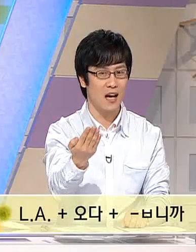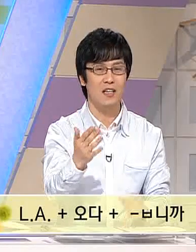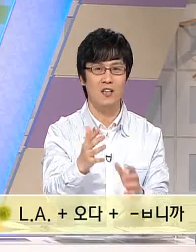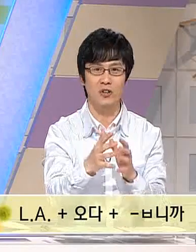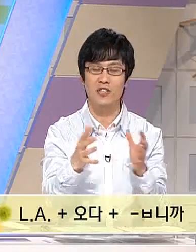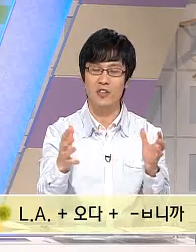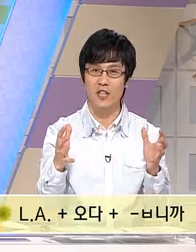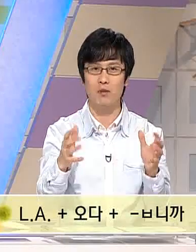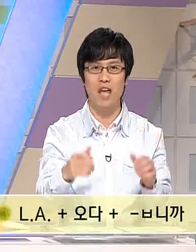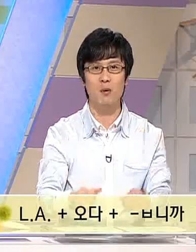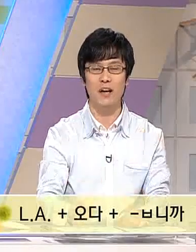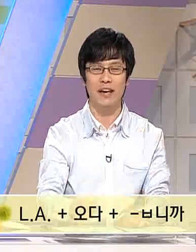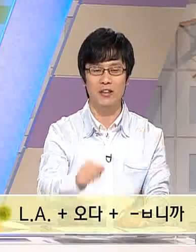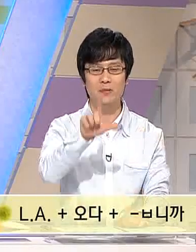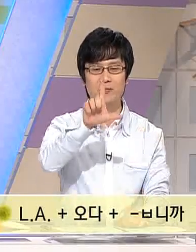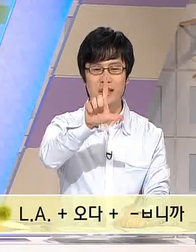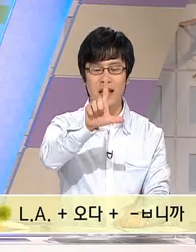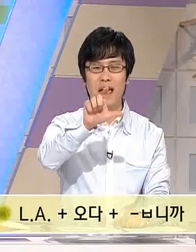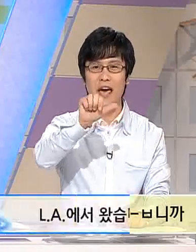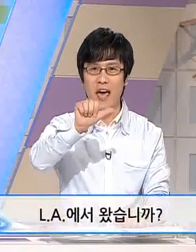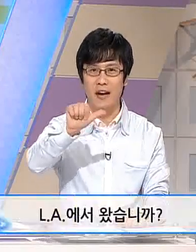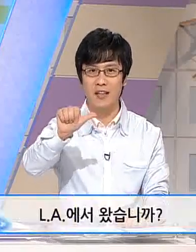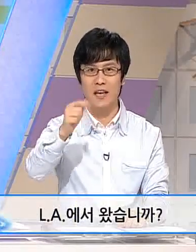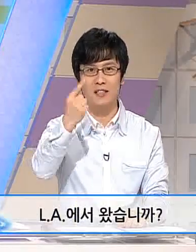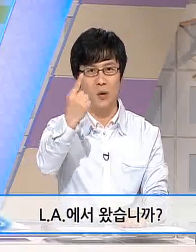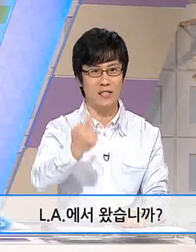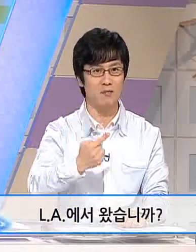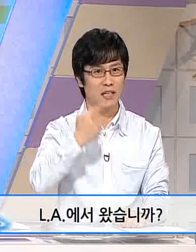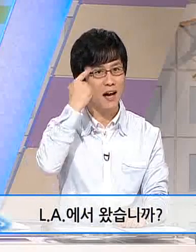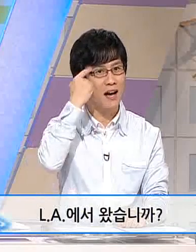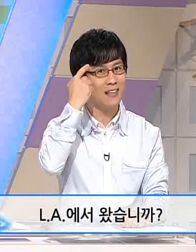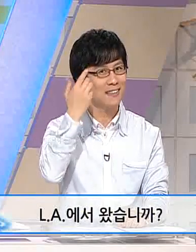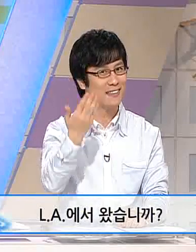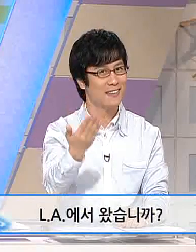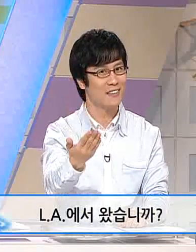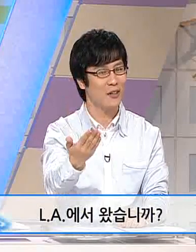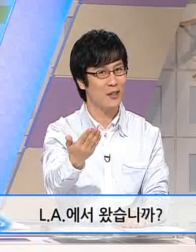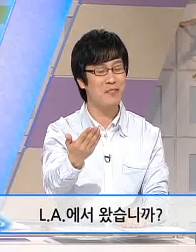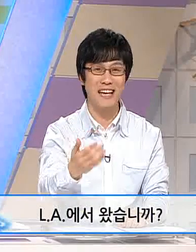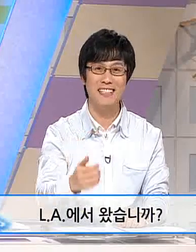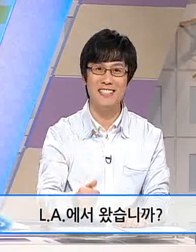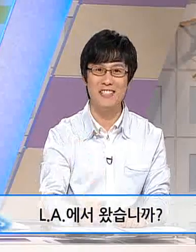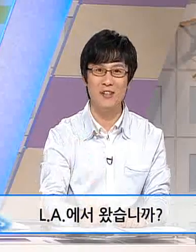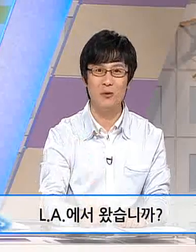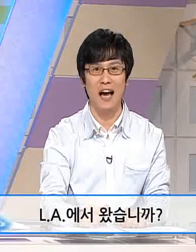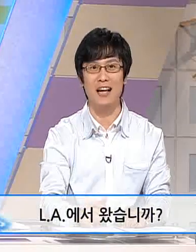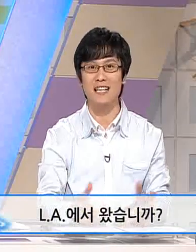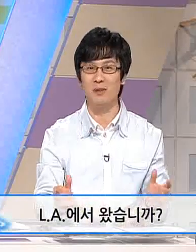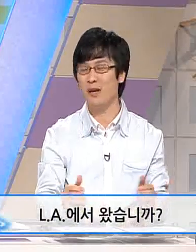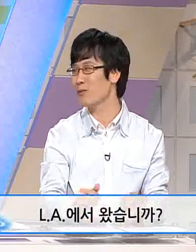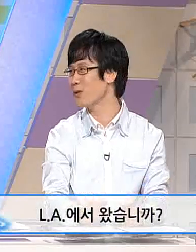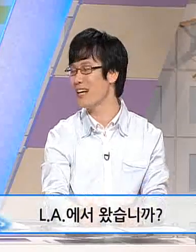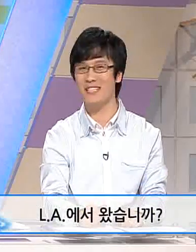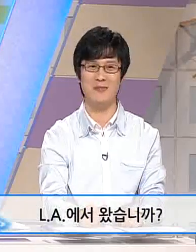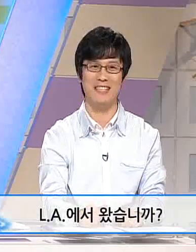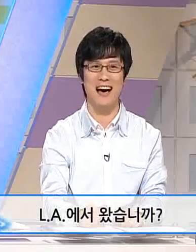자 연결시켜서 한 번 해볼까요? LA에서 왔습니까? 어렵지 않으시지요? 다 같이 한 번 해보도록 하겠습니다.